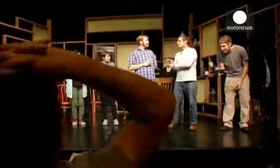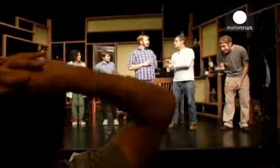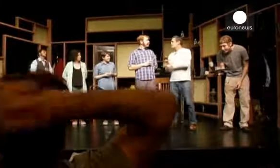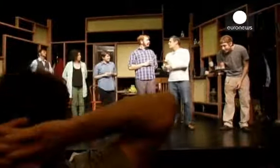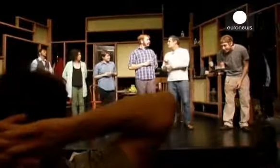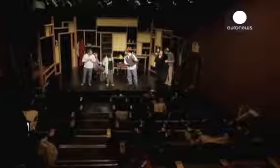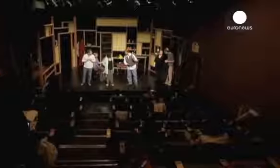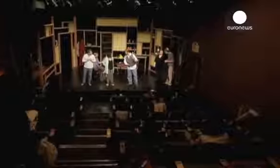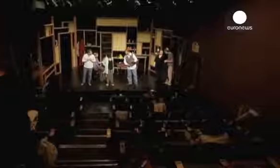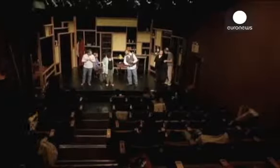de novembro.